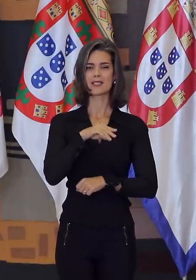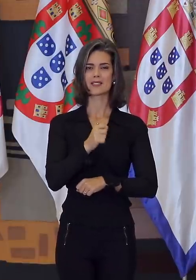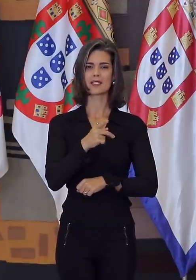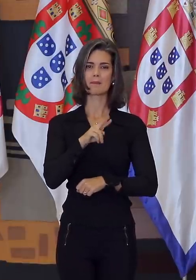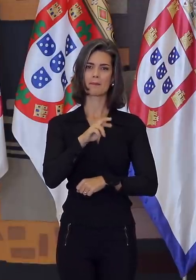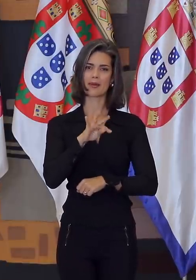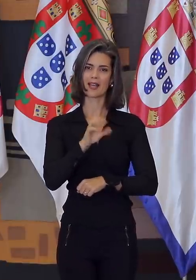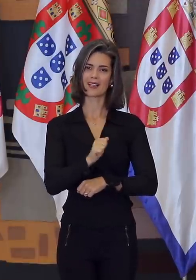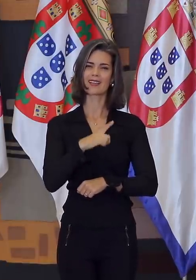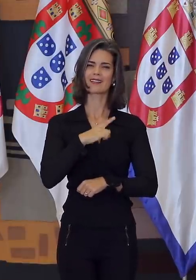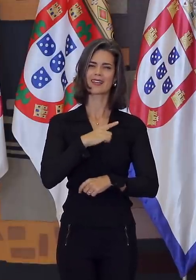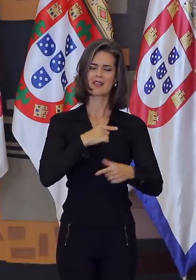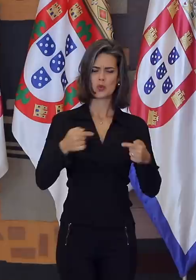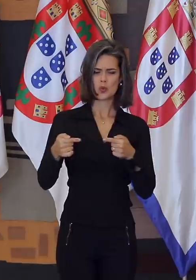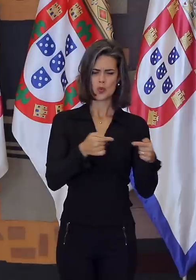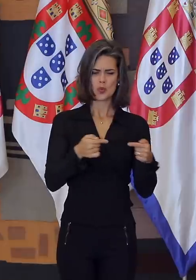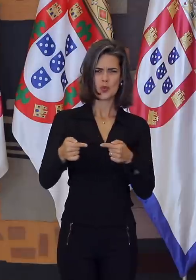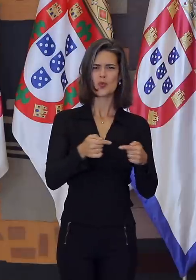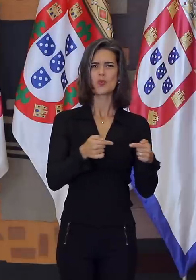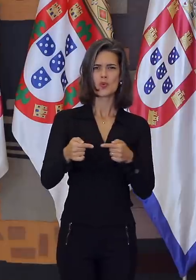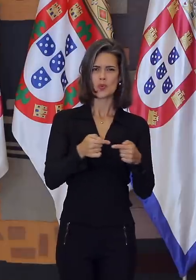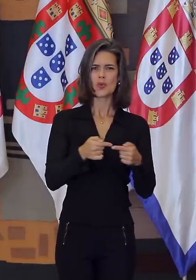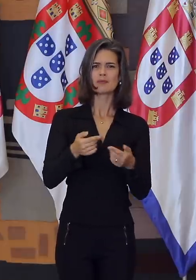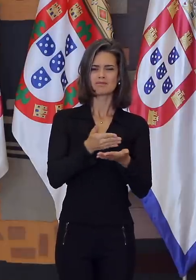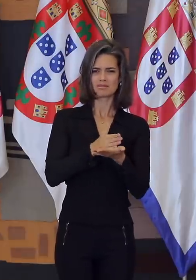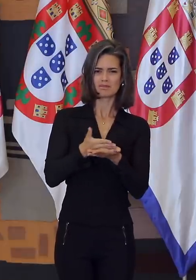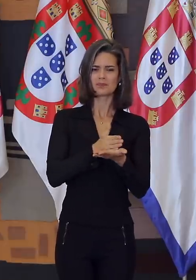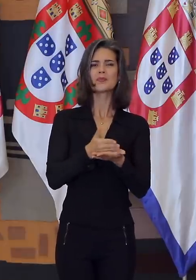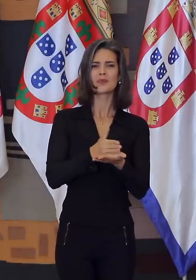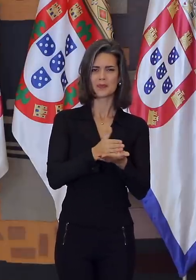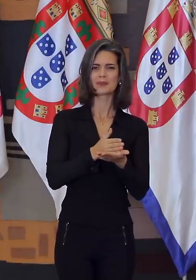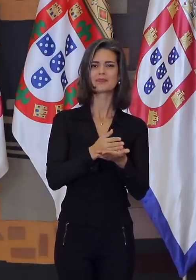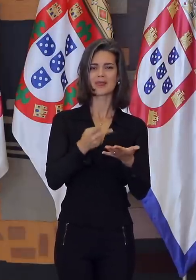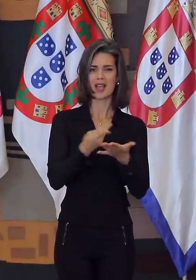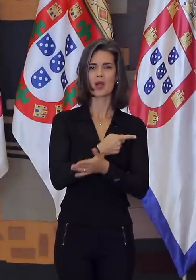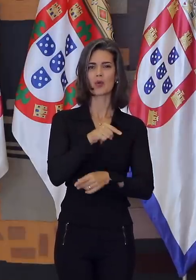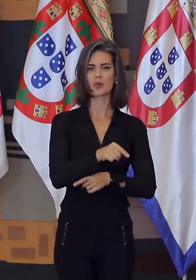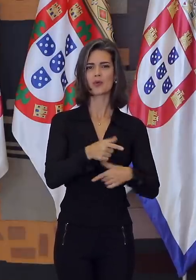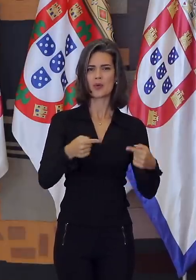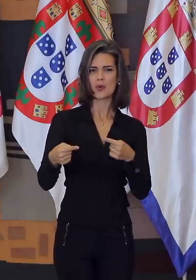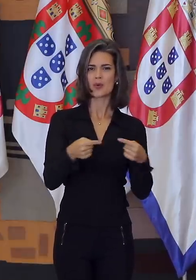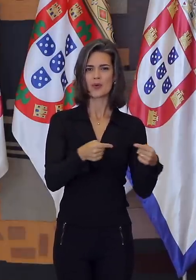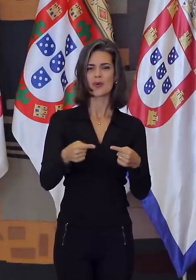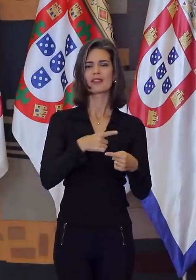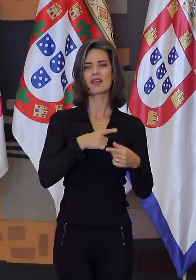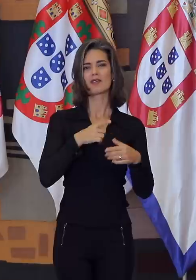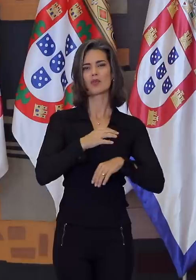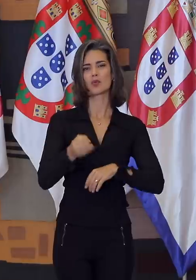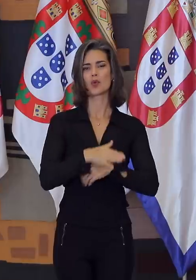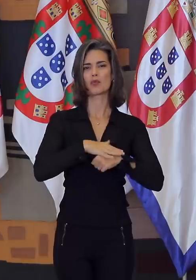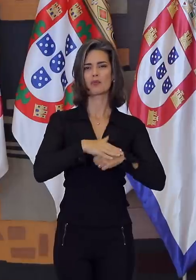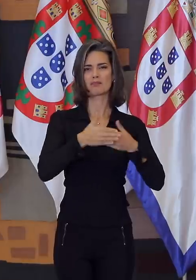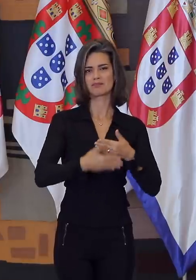palco de tantas disputas lindeiras, fronteira inescapável e, por isso mesmo, fundamental, conheceu nova etapa de sua trajetória,